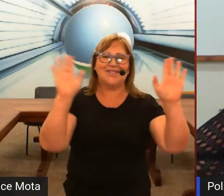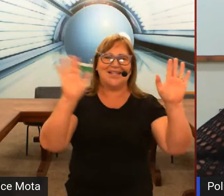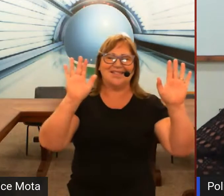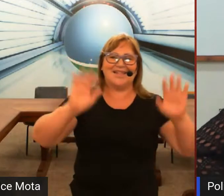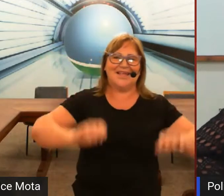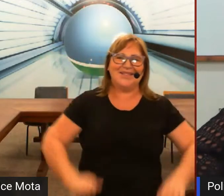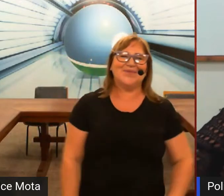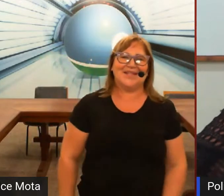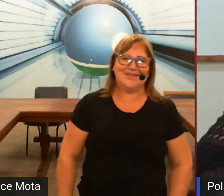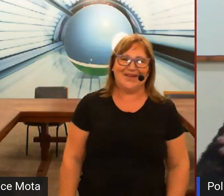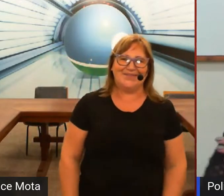vocês até segunda que vem